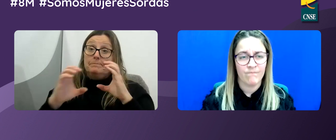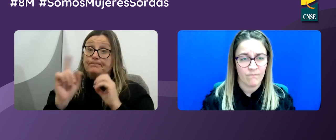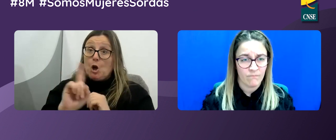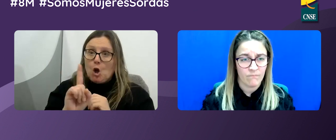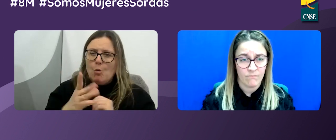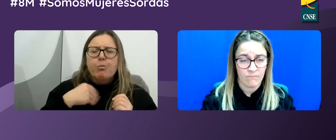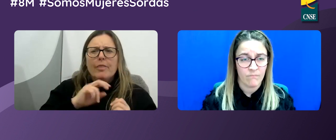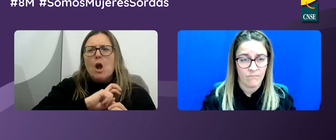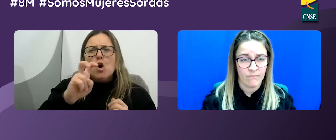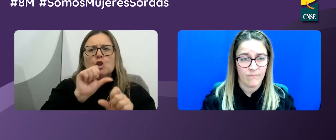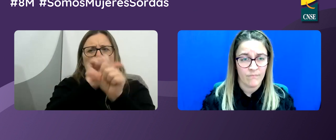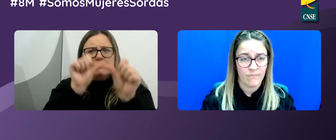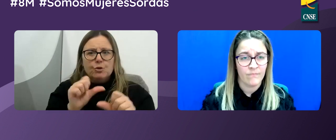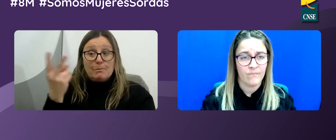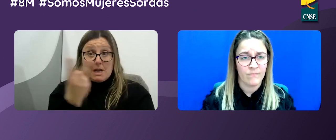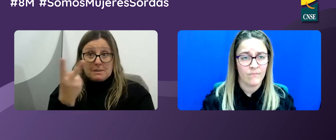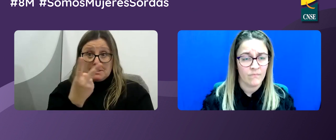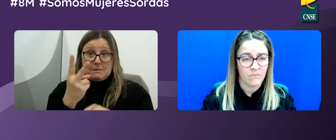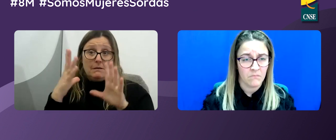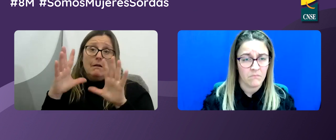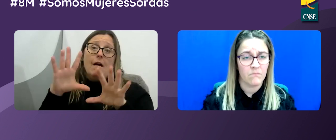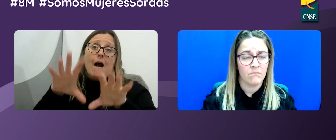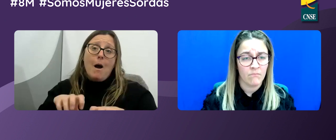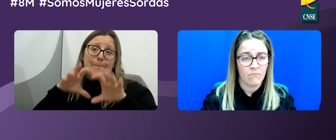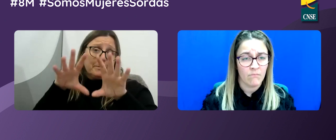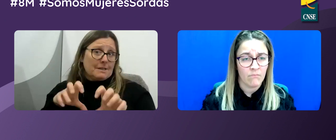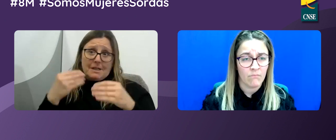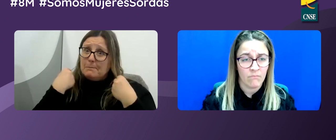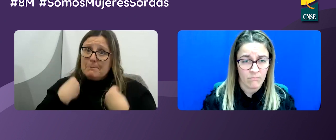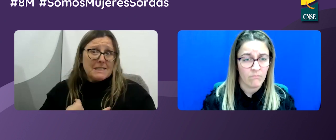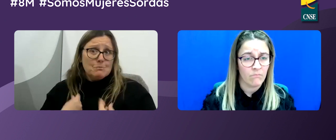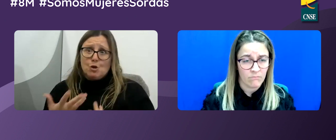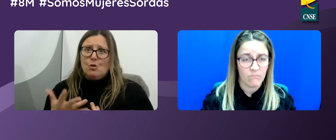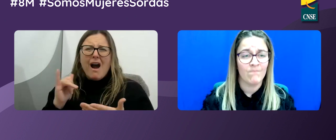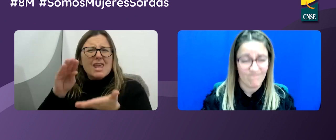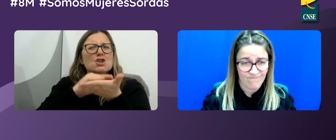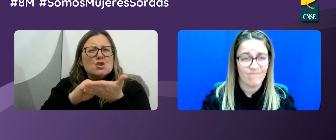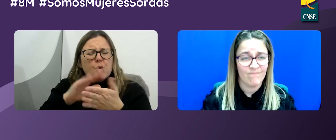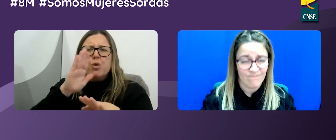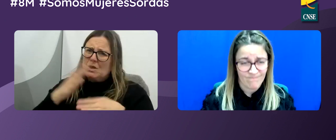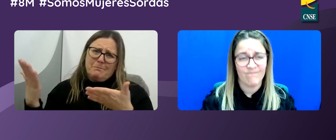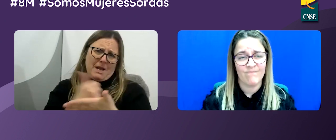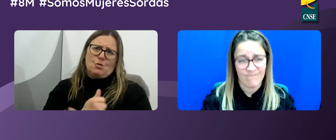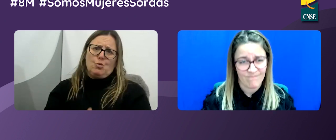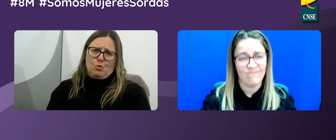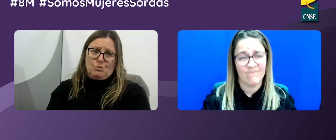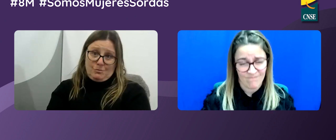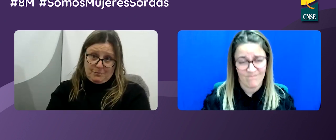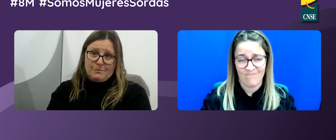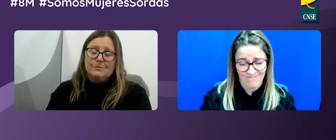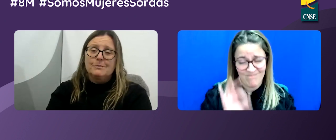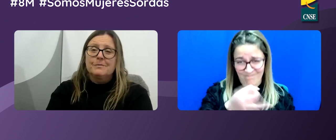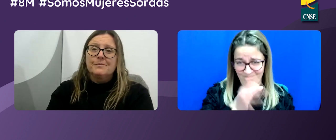Si la comunicación no es posible, se pueden aprender otras formas. Hay soluciones para todo.